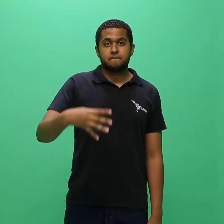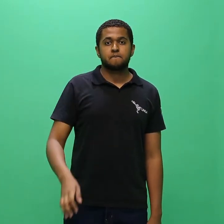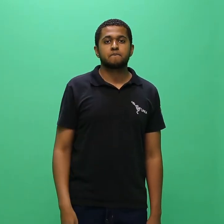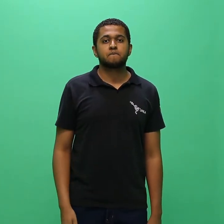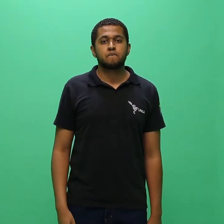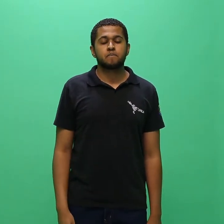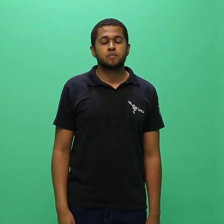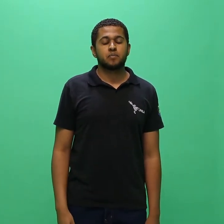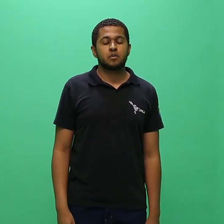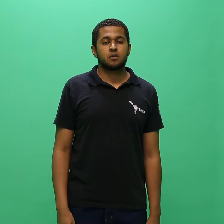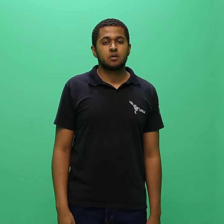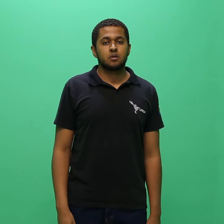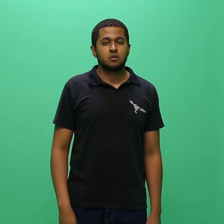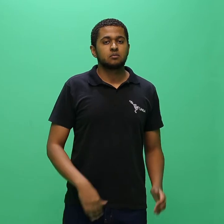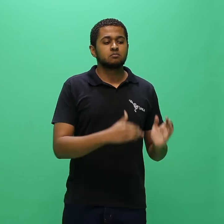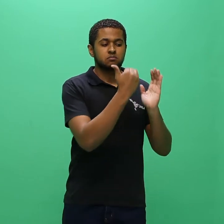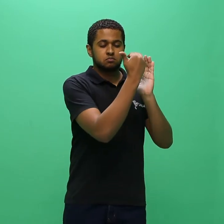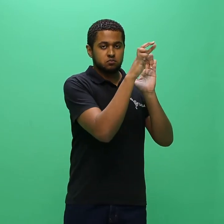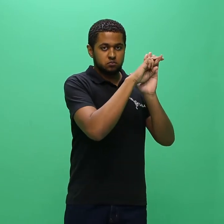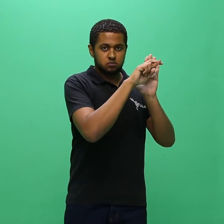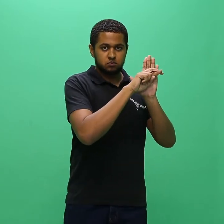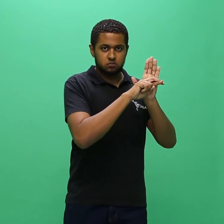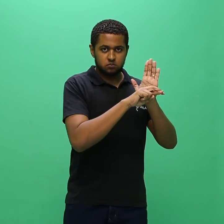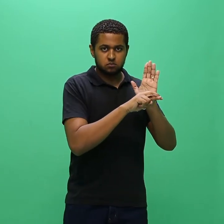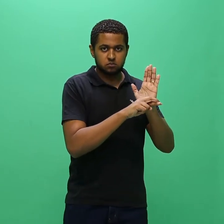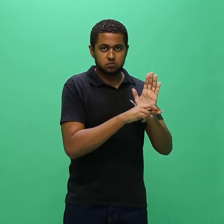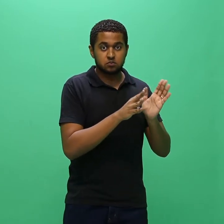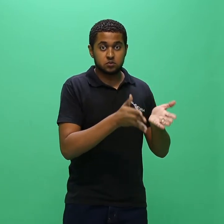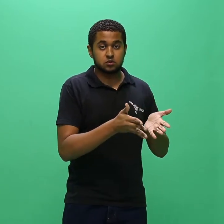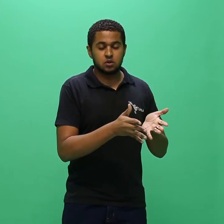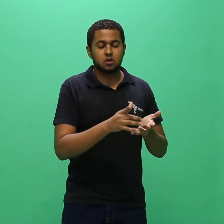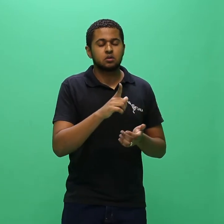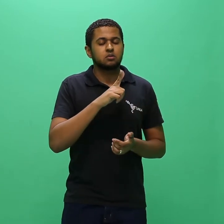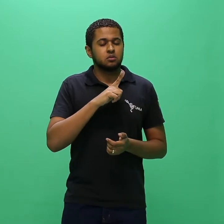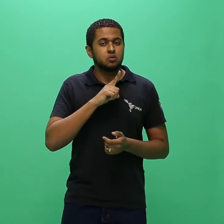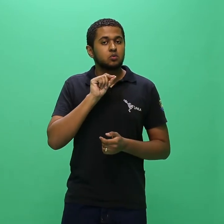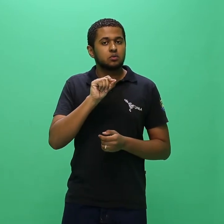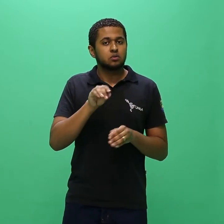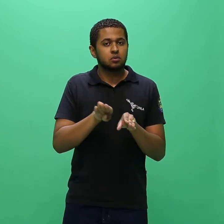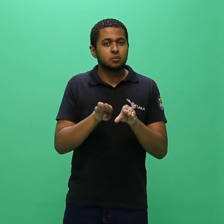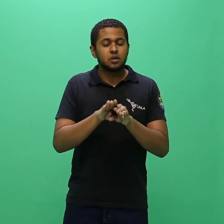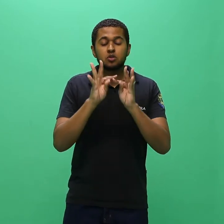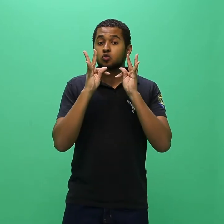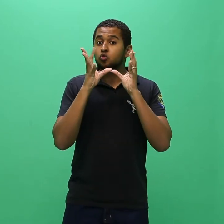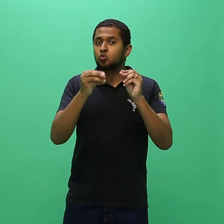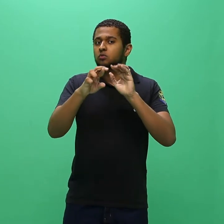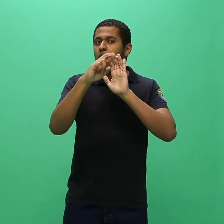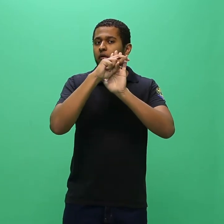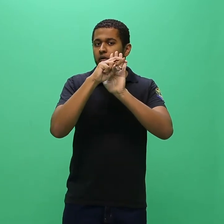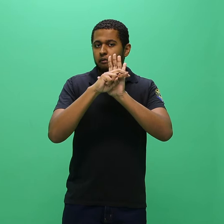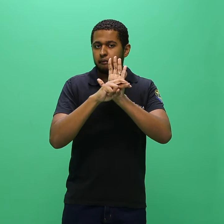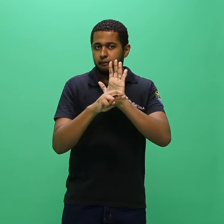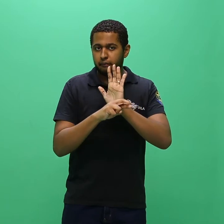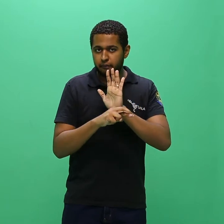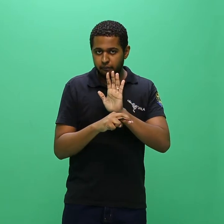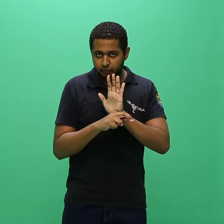4. Além dos critérios supracitados, atenda a todos os critérios